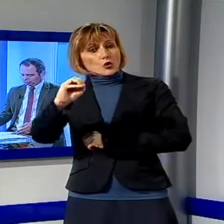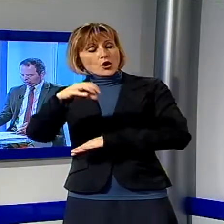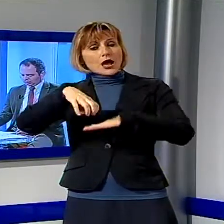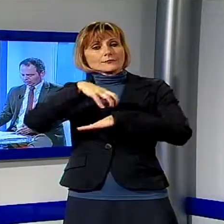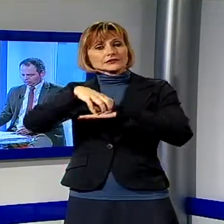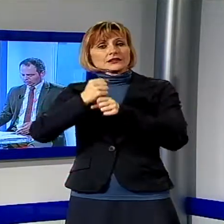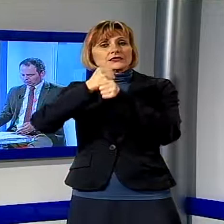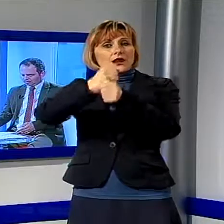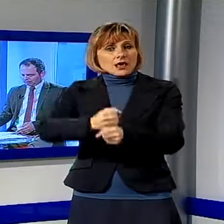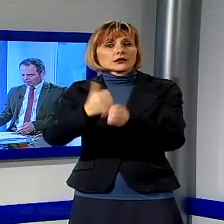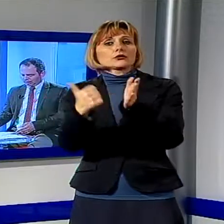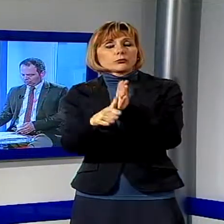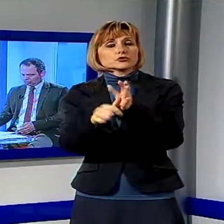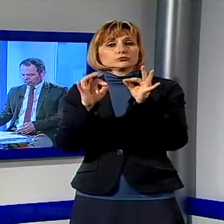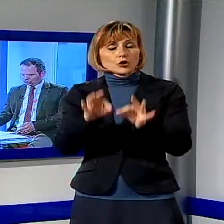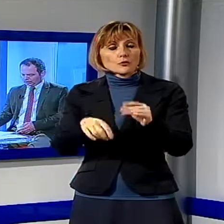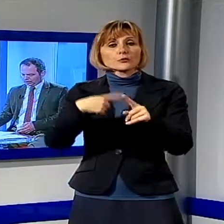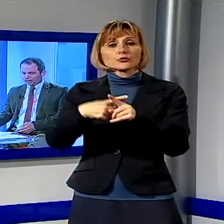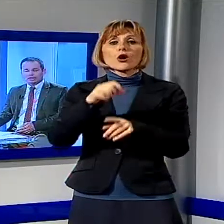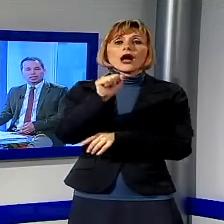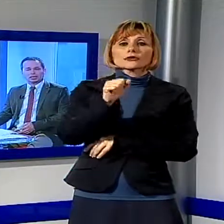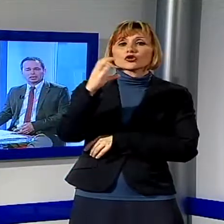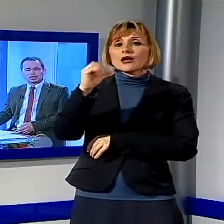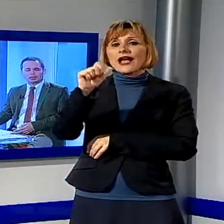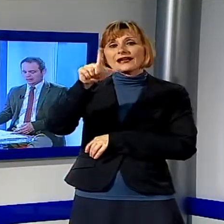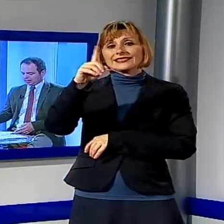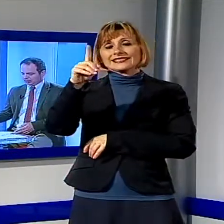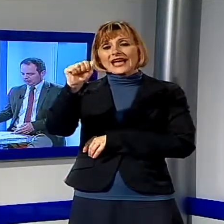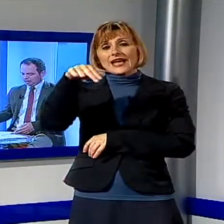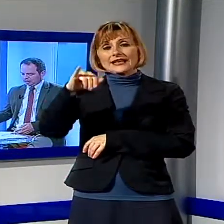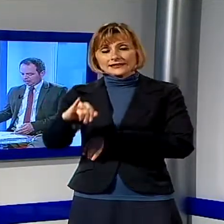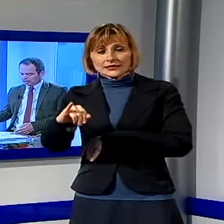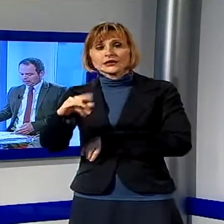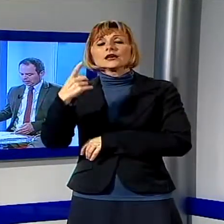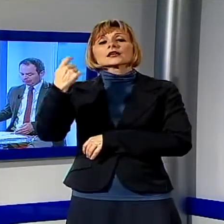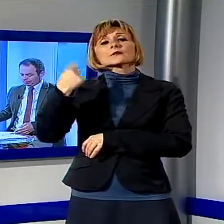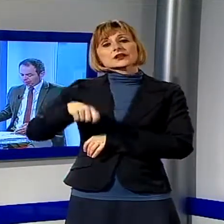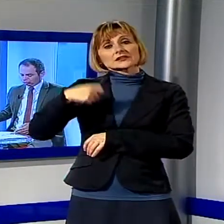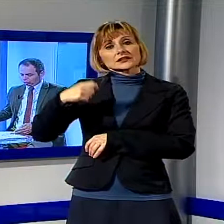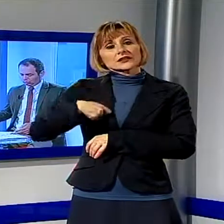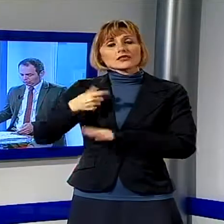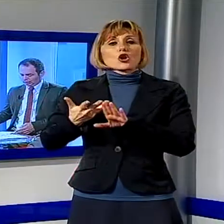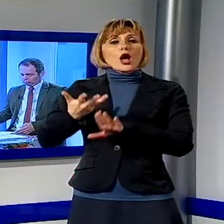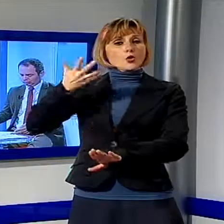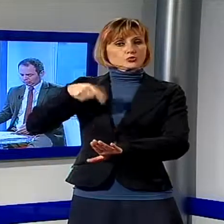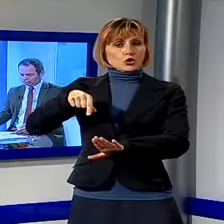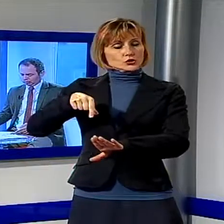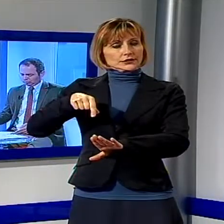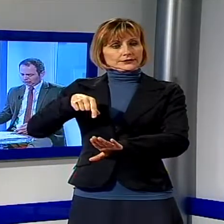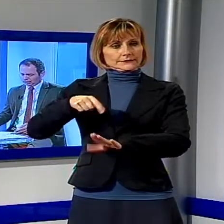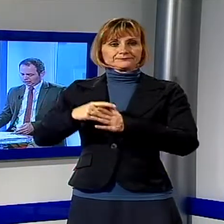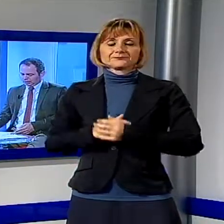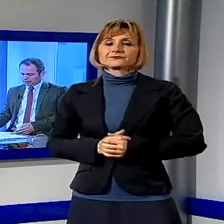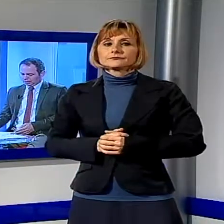delegato delle poste e Angelo Cardani che è il Presidente dell'Authority.